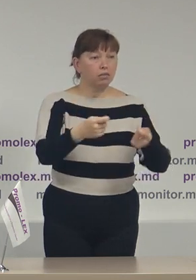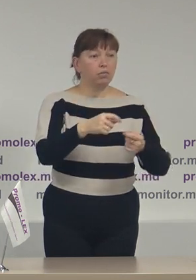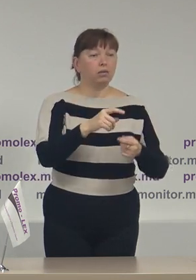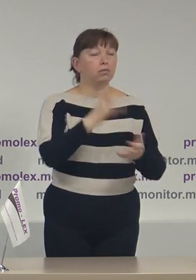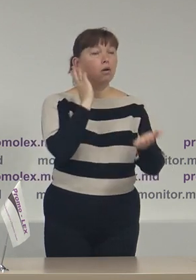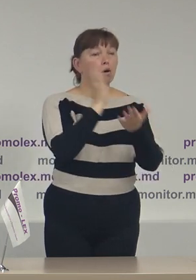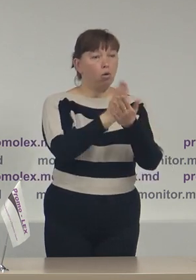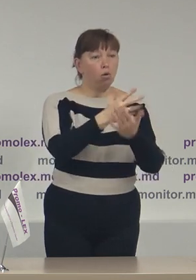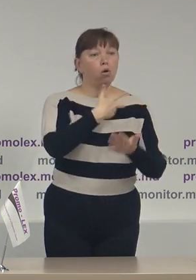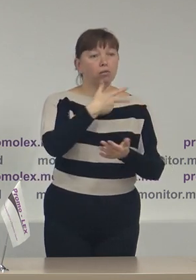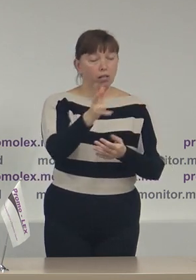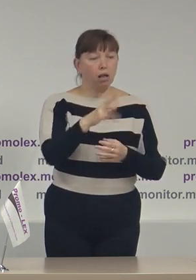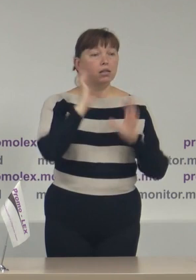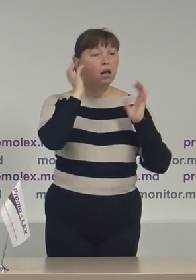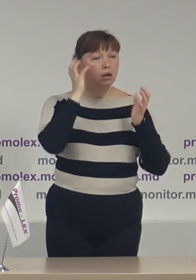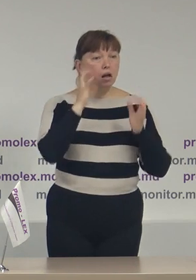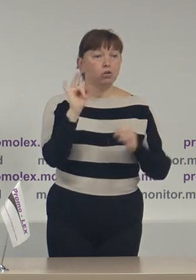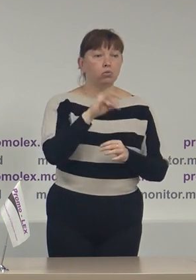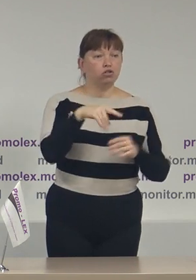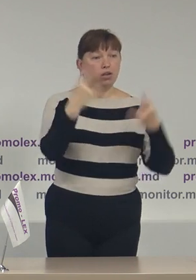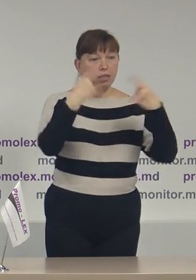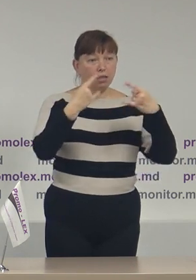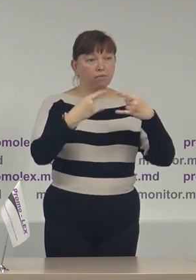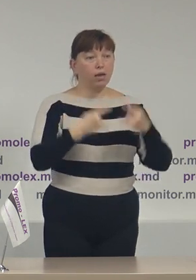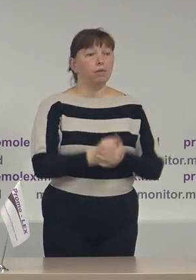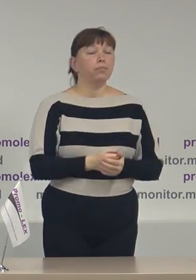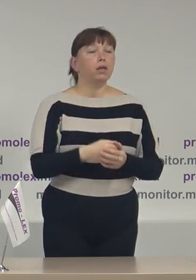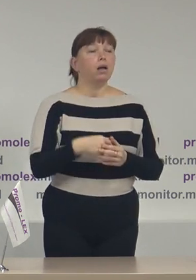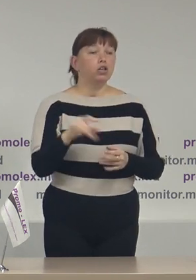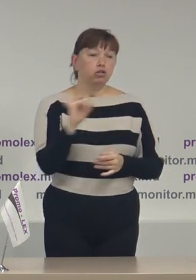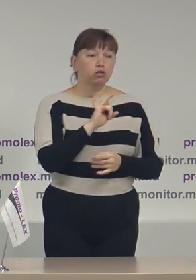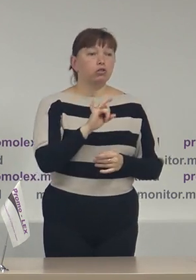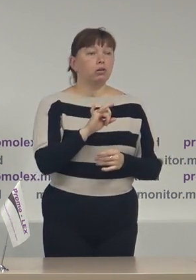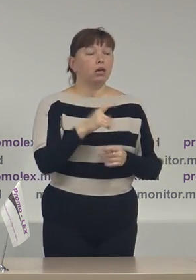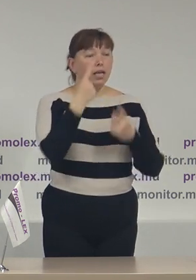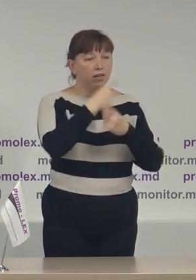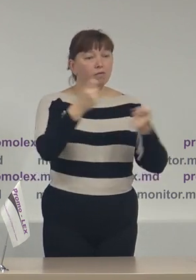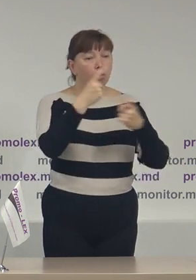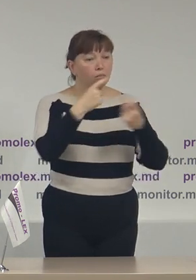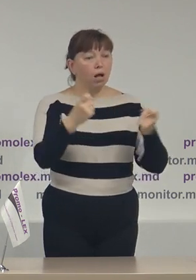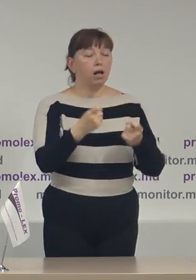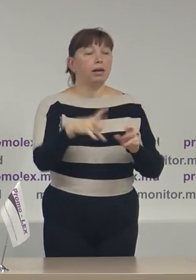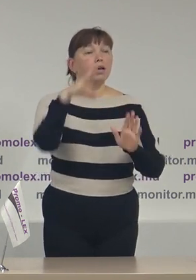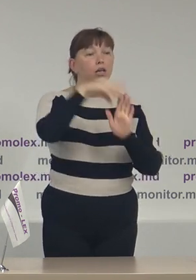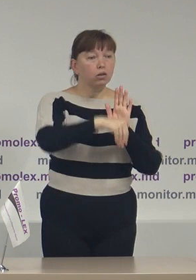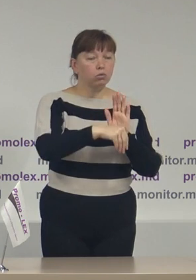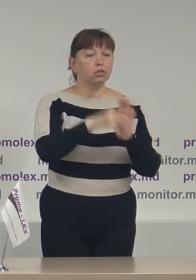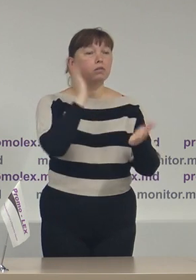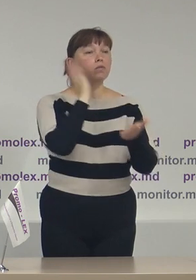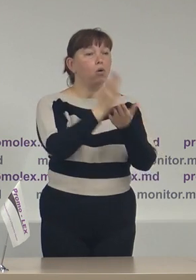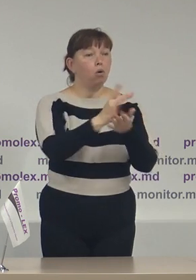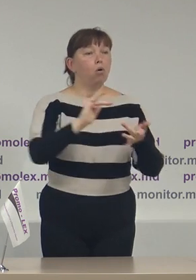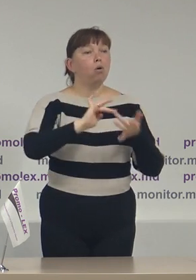online la radio și la TV. Noi am desfășurat și campanie de informare inclusiv online